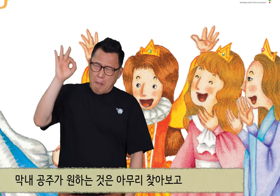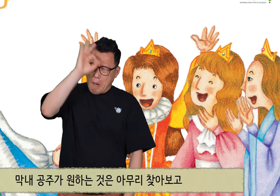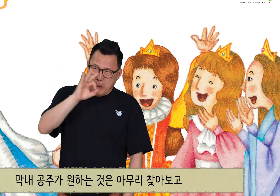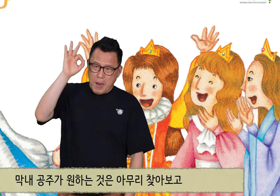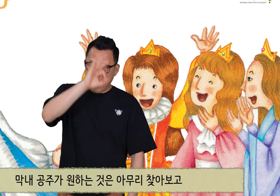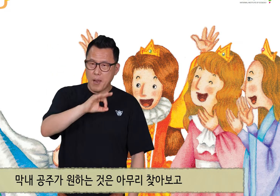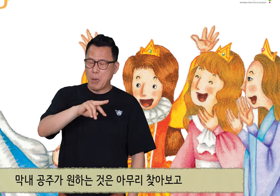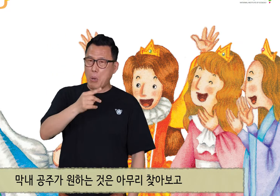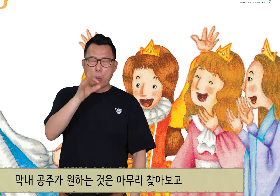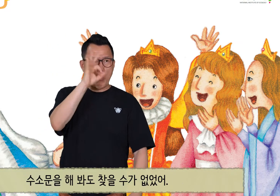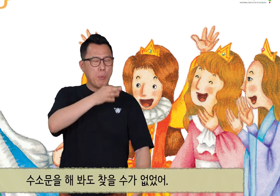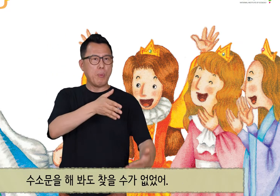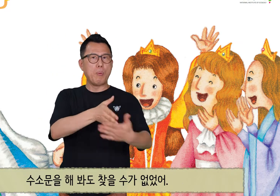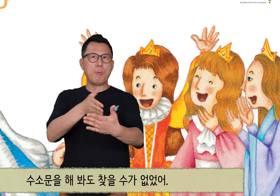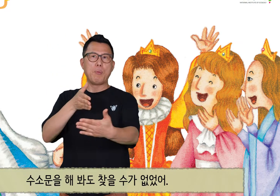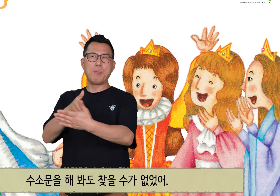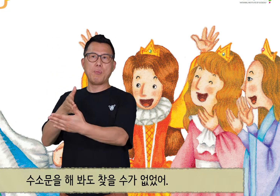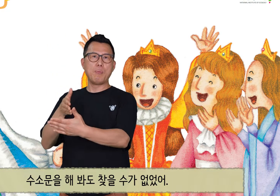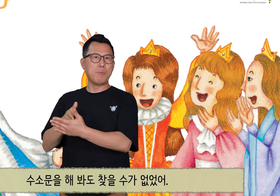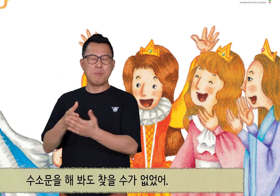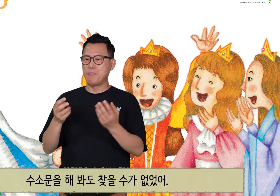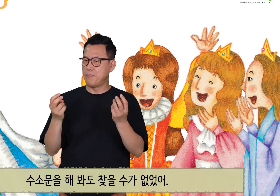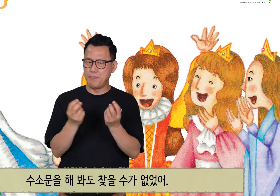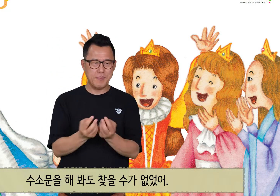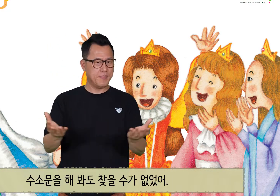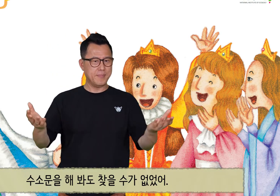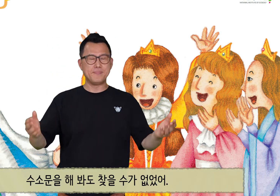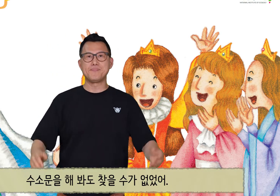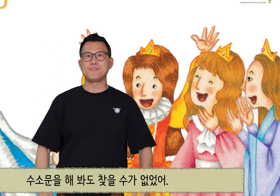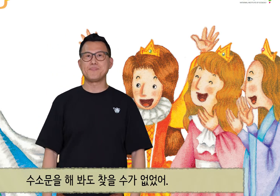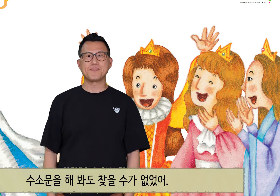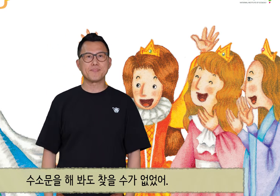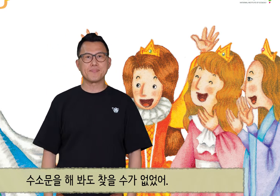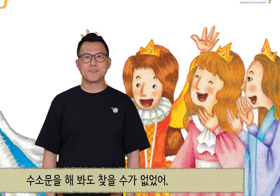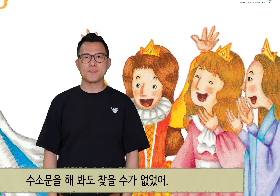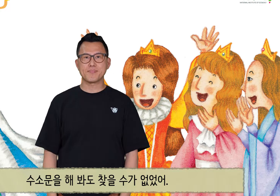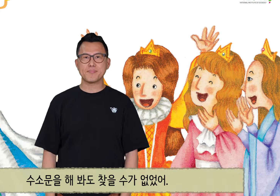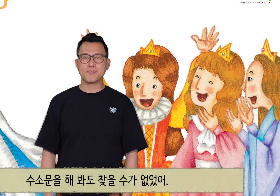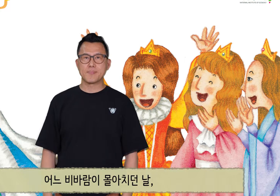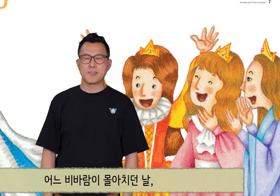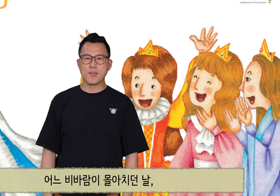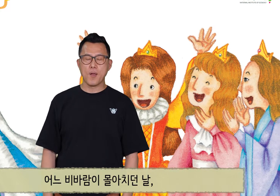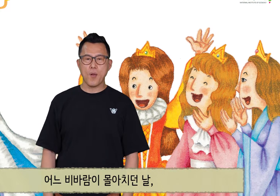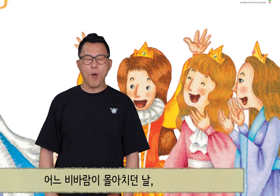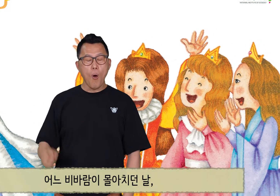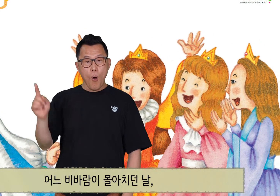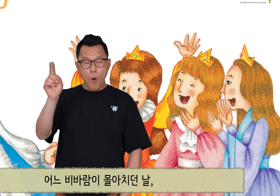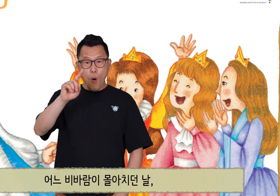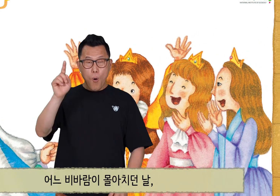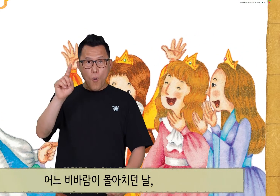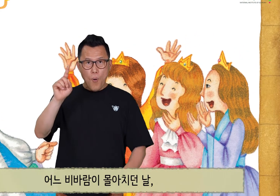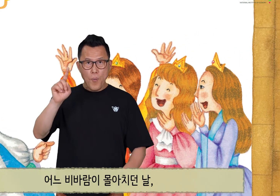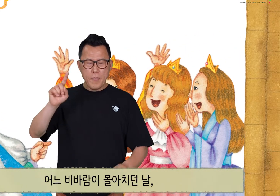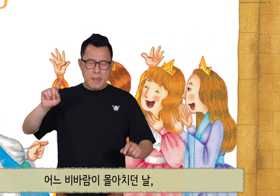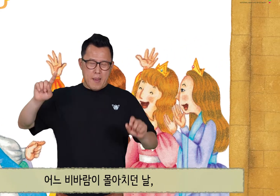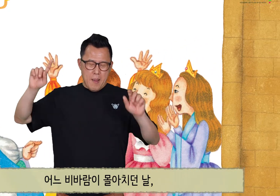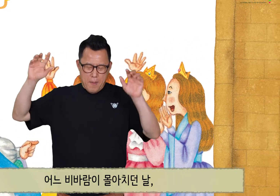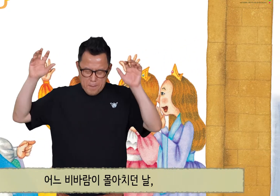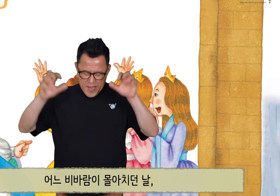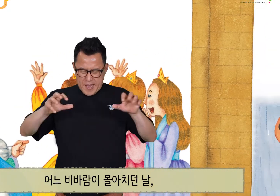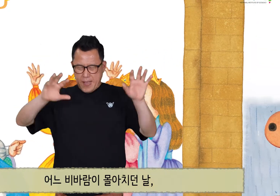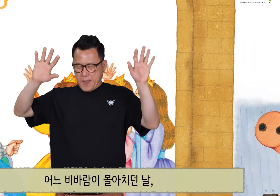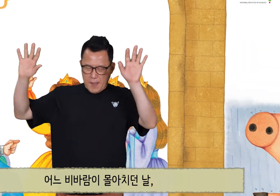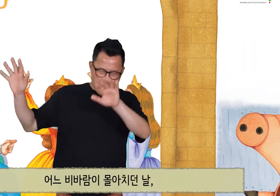아무리 찾아보고 수소문을 해봐도 찾을 수가 없었어. 어느 비바람이